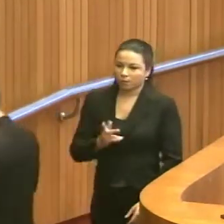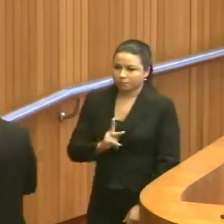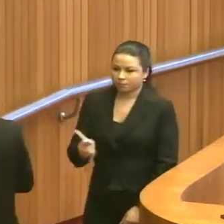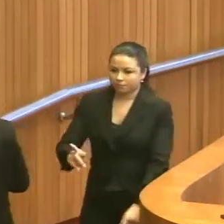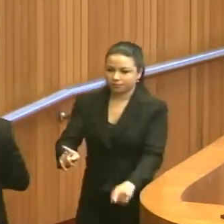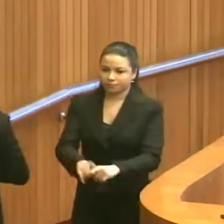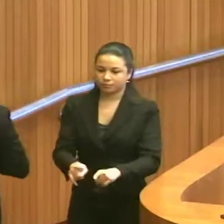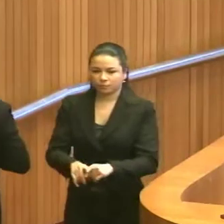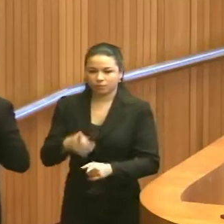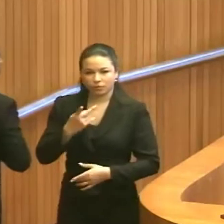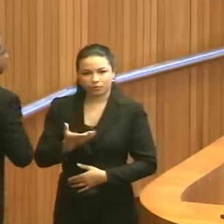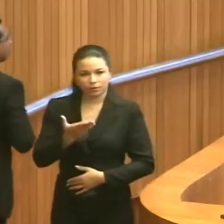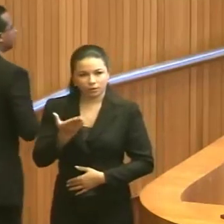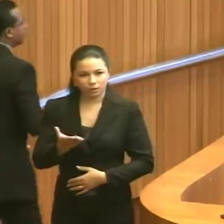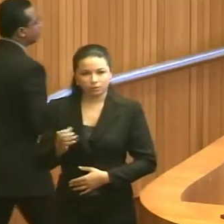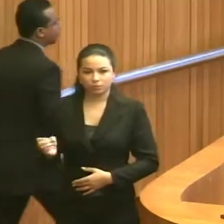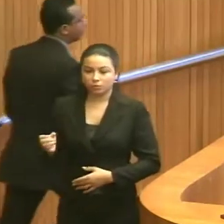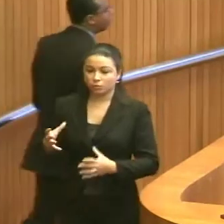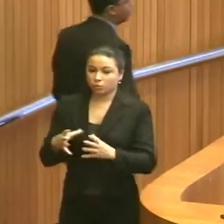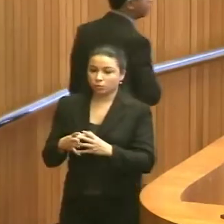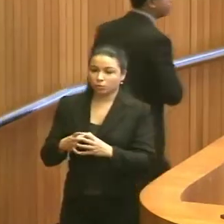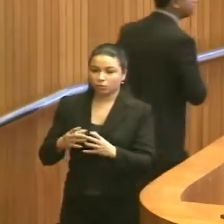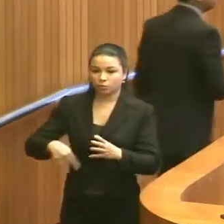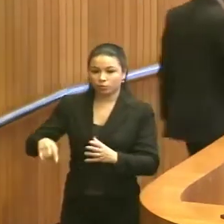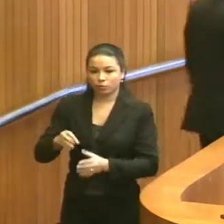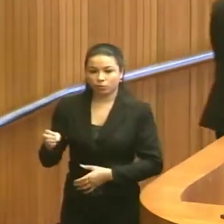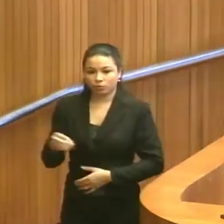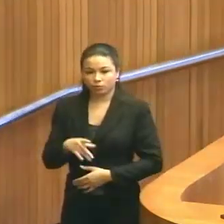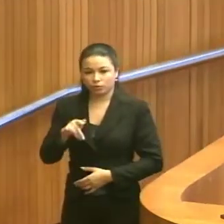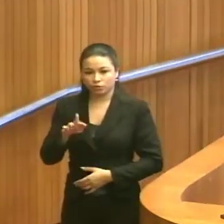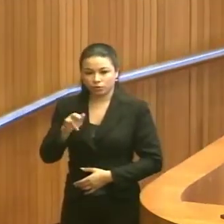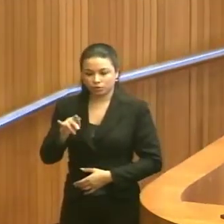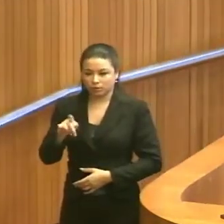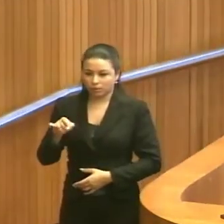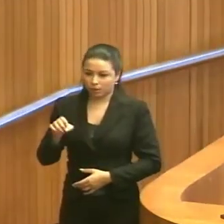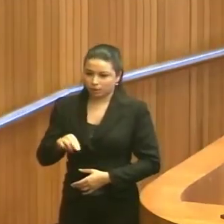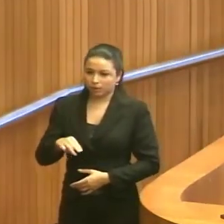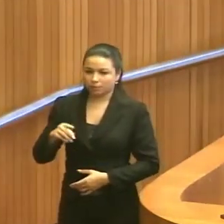cumprimentar os moradores da Nova Jerusalém 2, que estão aqui.